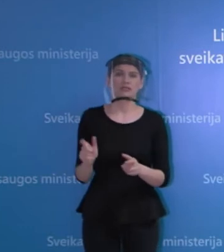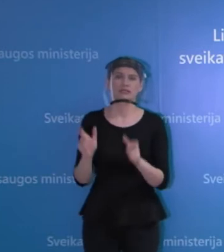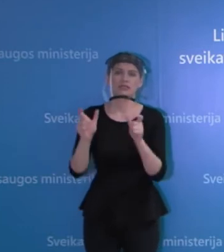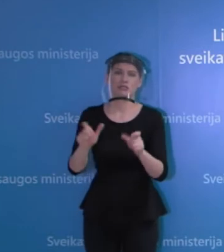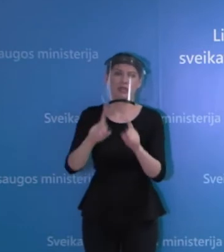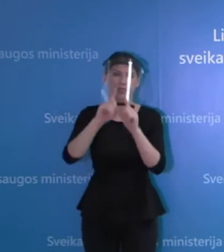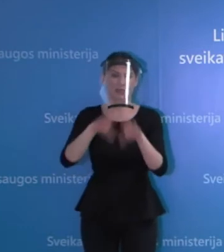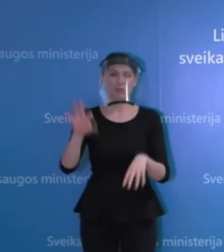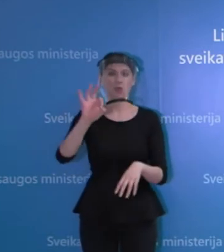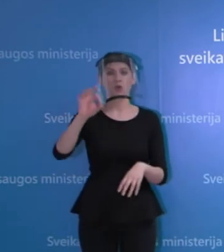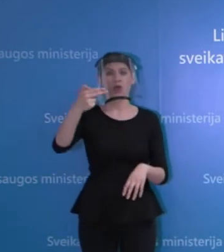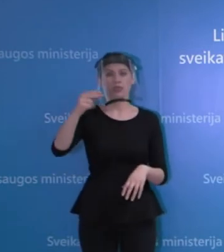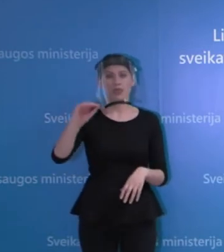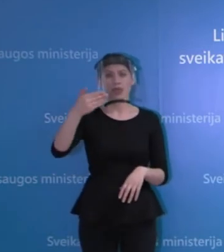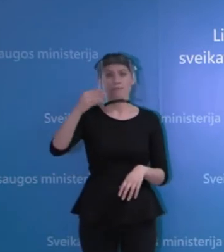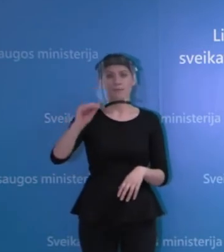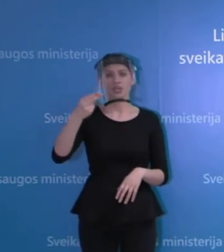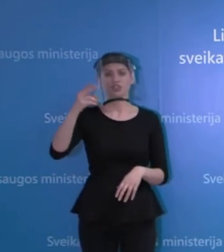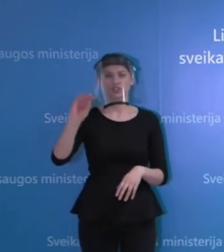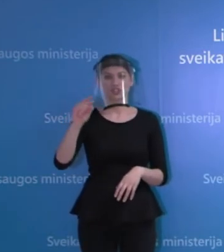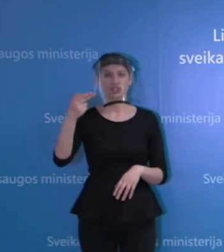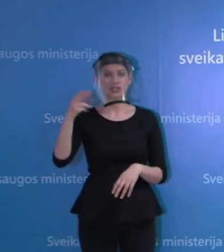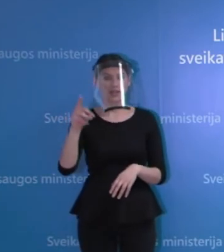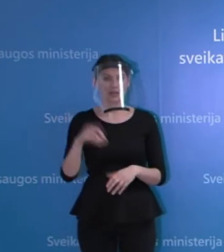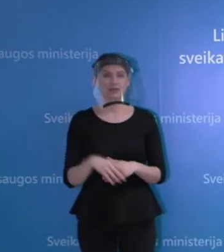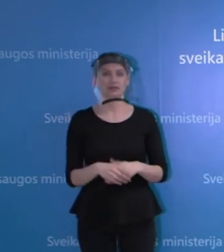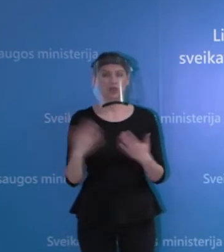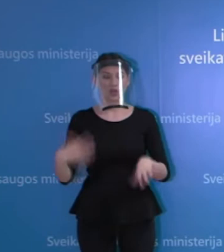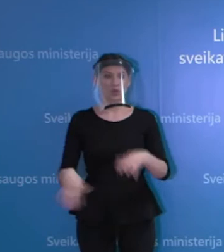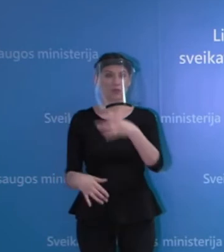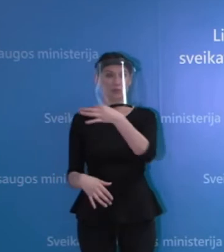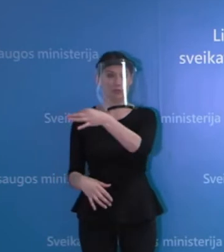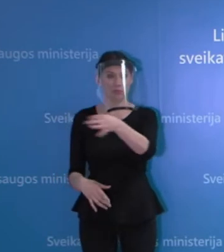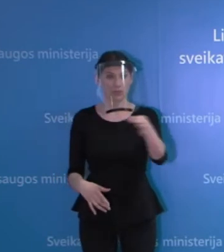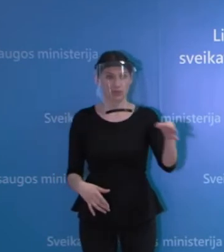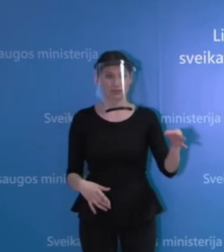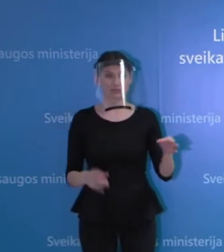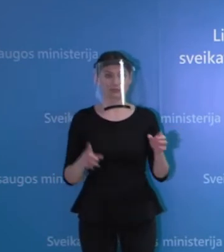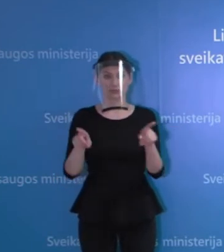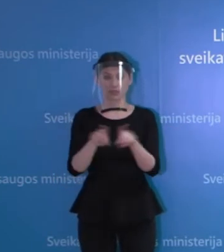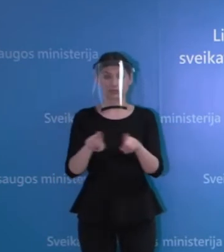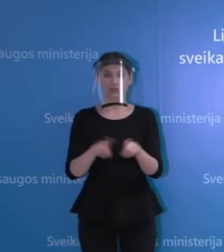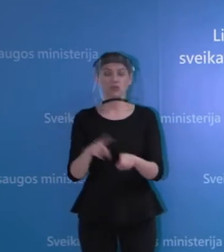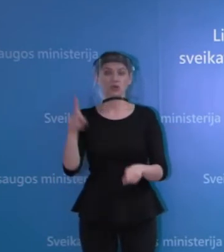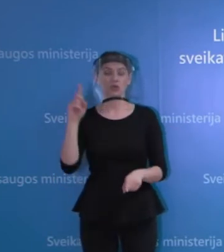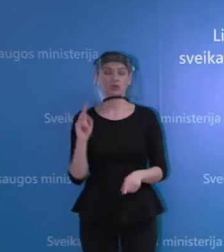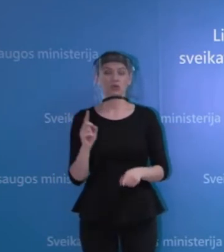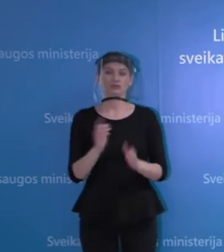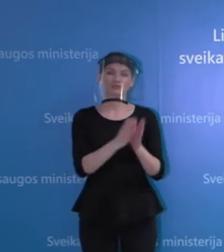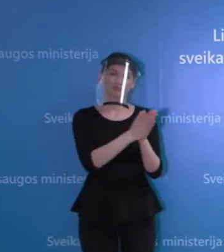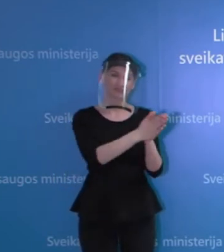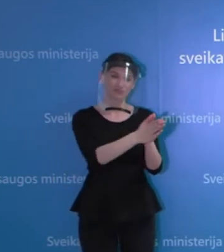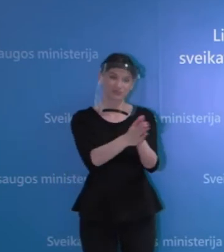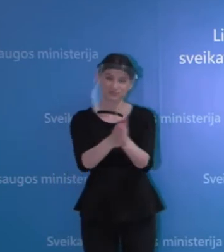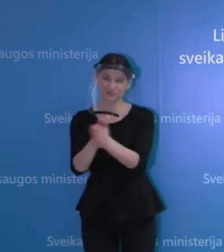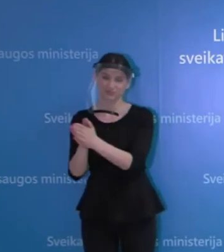Dėl nemenčinės gyventojų minėjau, taip pat norėčiau dar priminti ir paminėti, paprašyti, kad